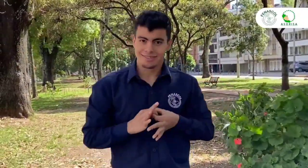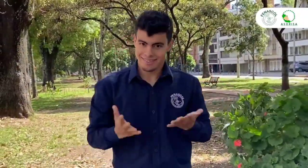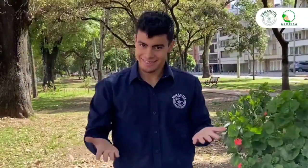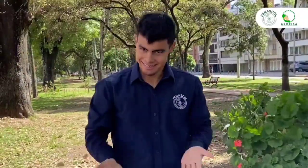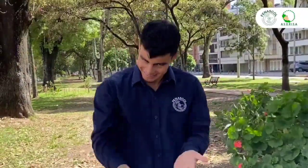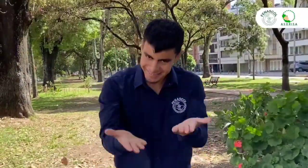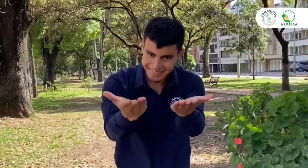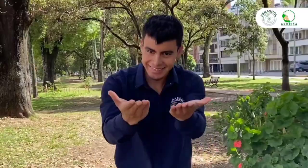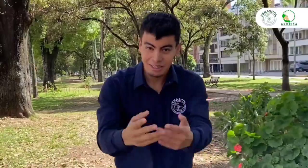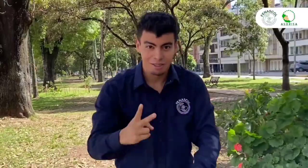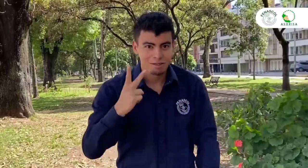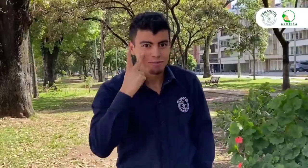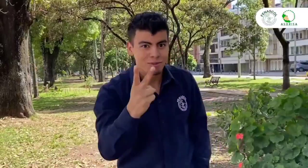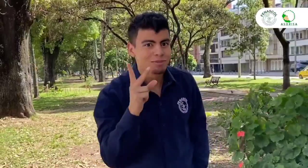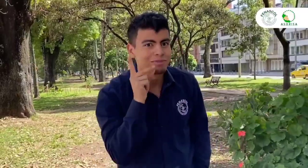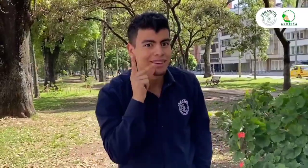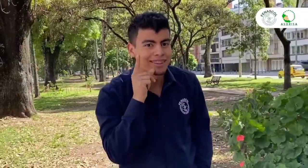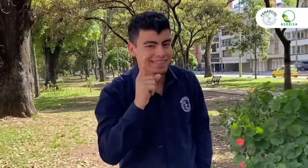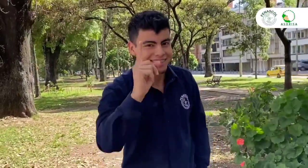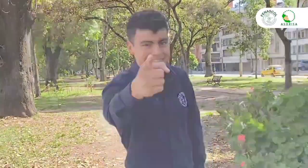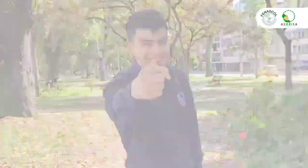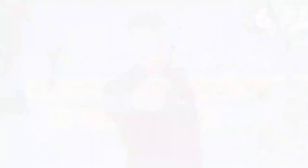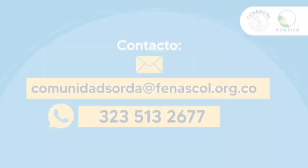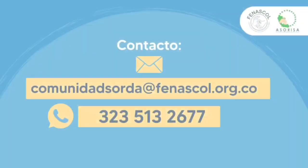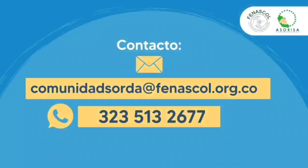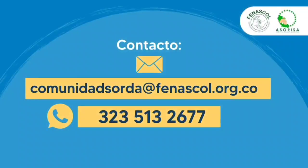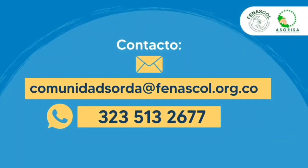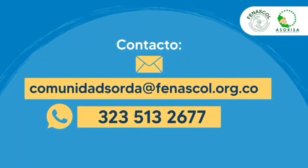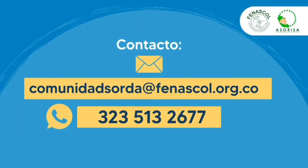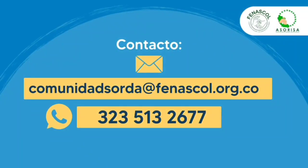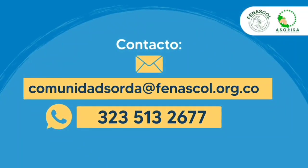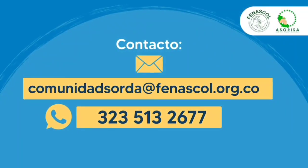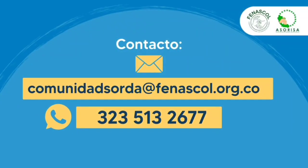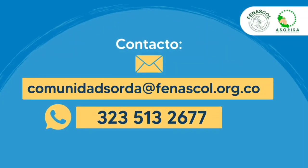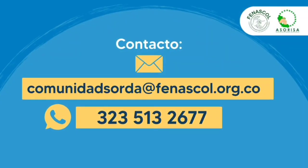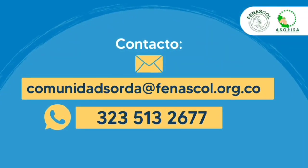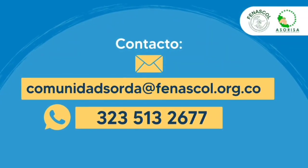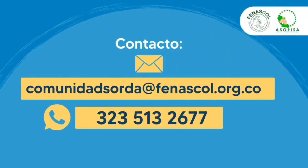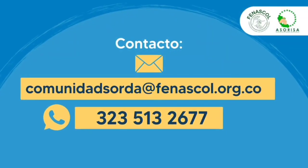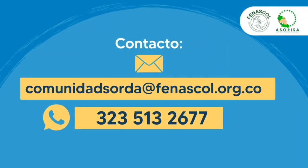¡Hazlo! Nos vemos en Pereira. ¡Hazlo!